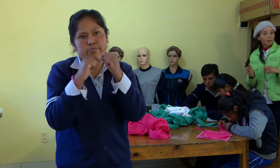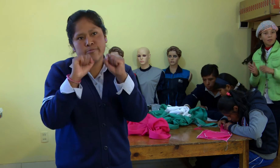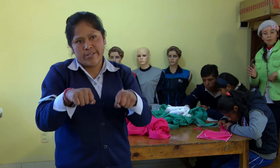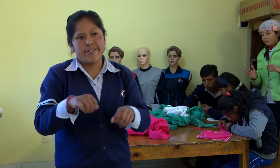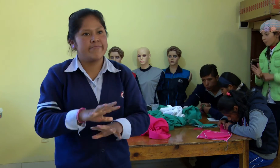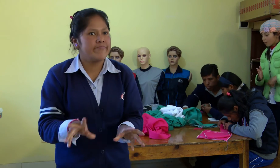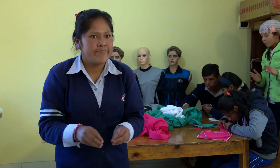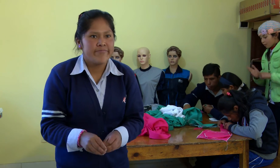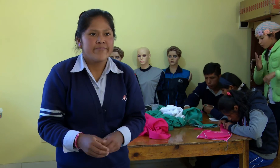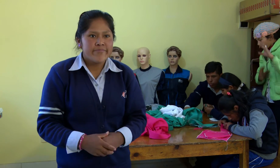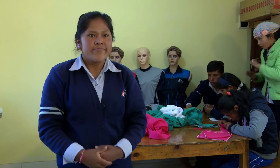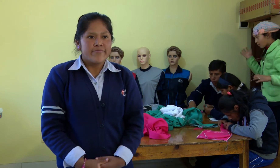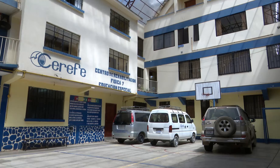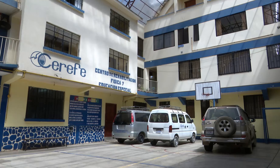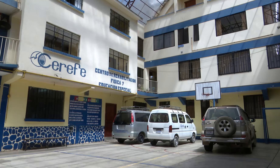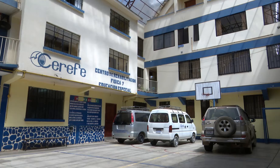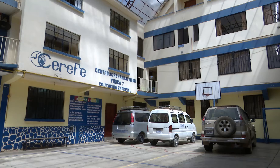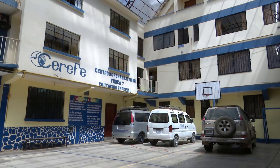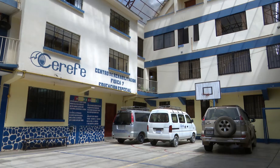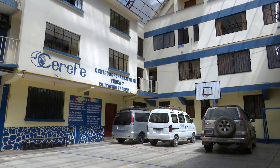universidad, nos apoyan.